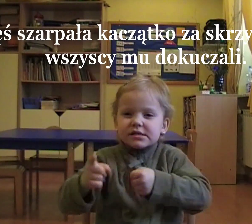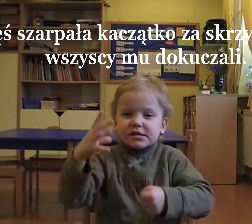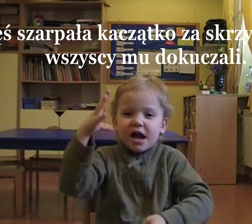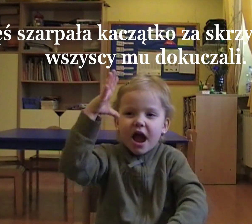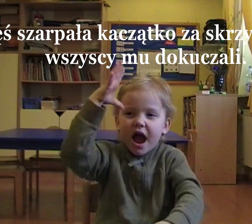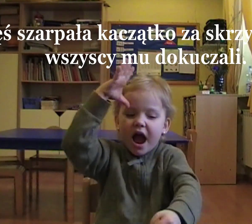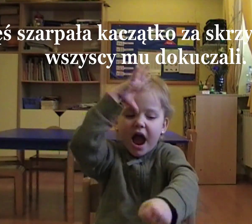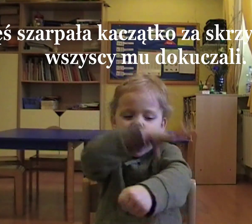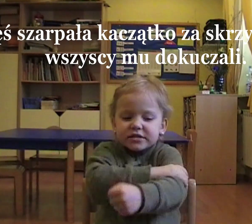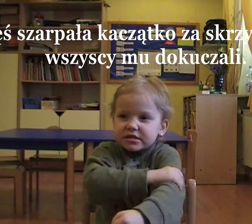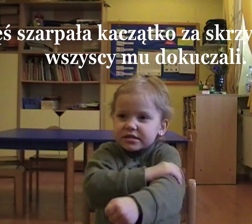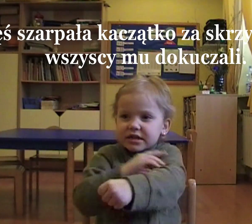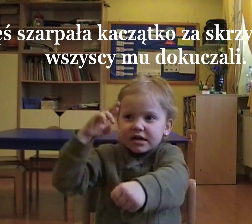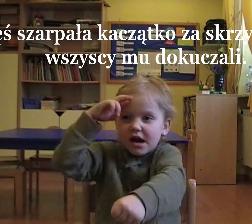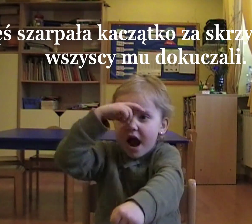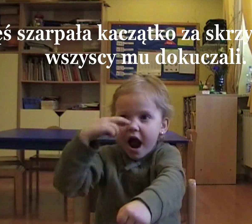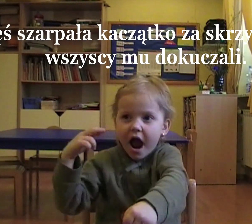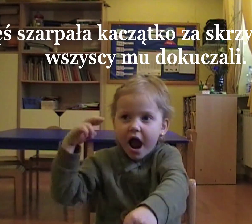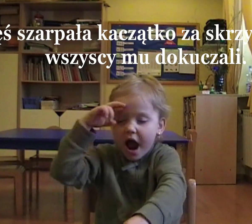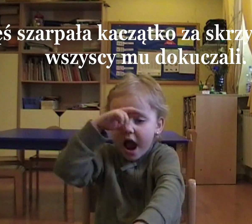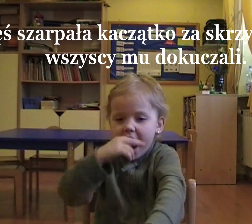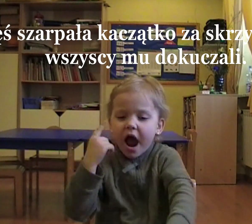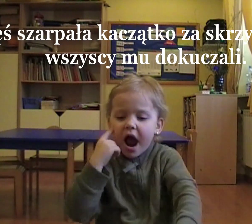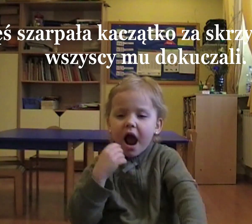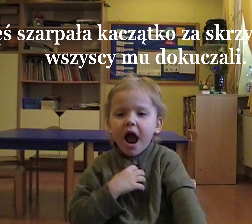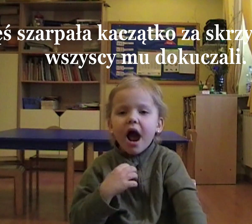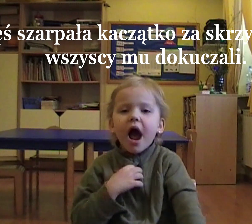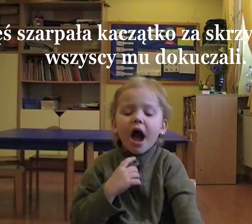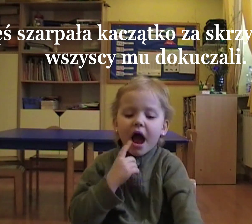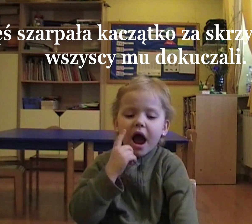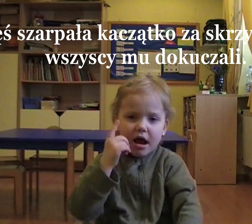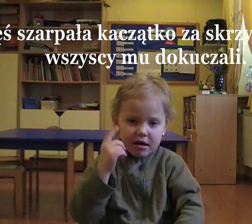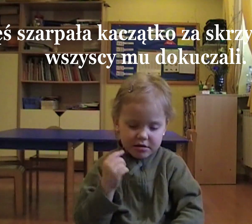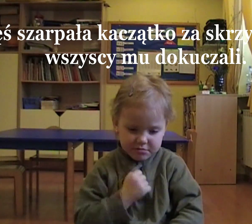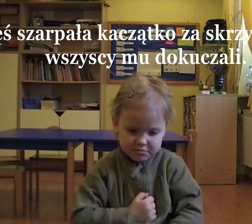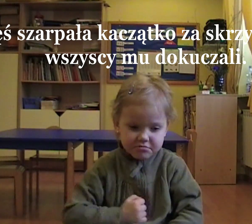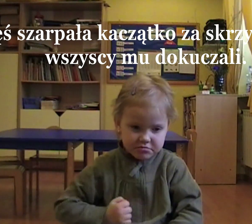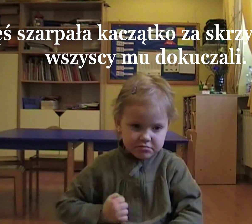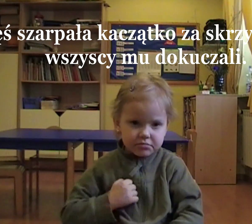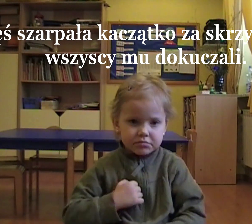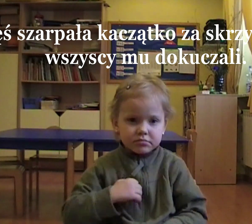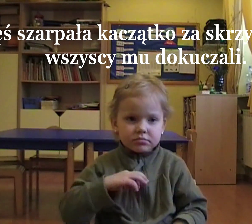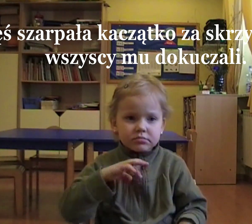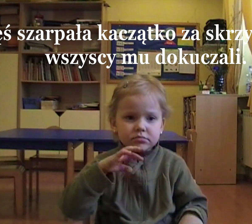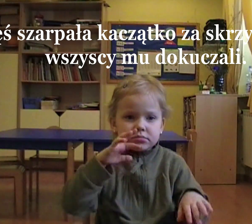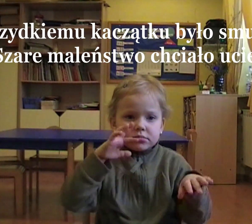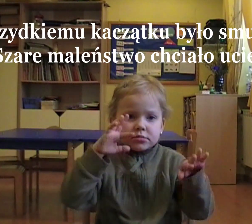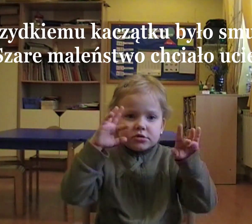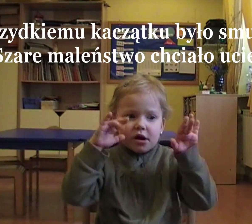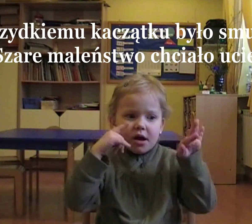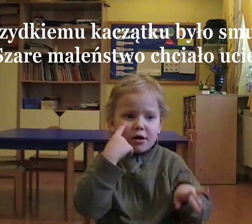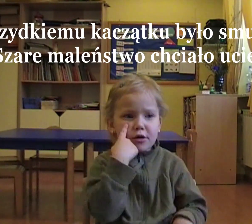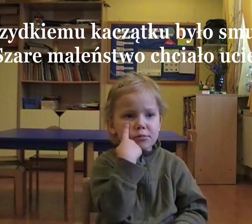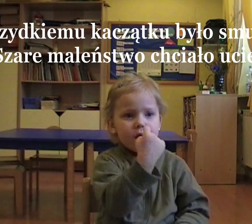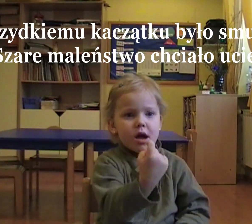Gęś szarpała kaczątko za skrzydełko i wszyscy mu dokuczali.